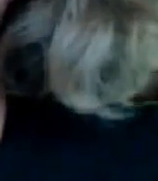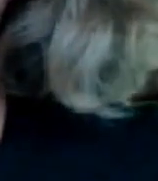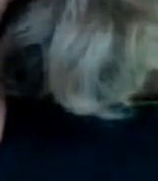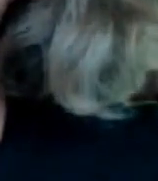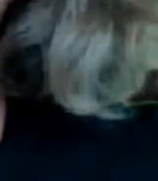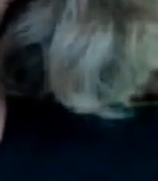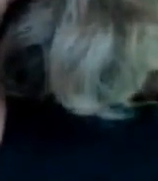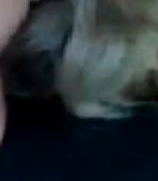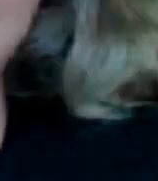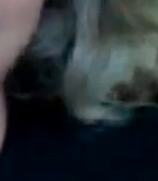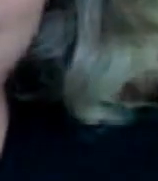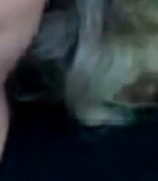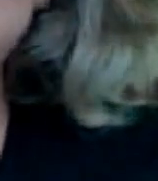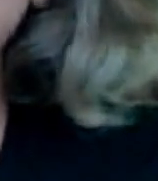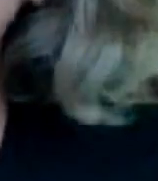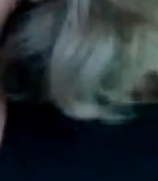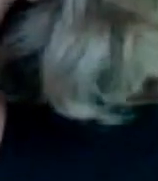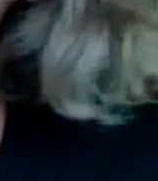debería de Ser